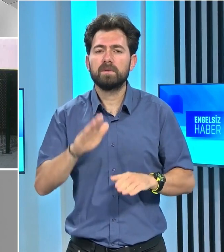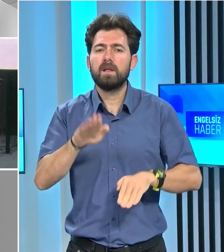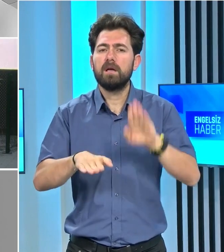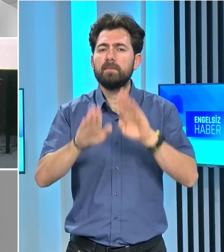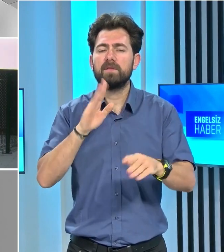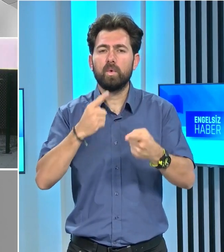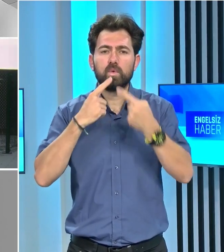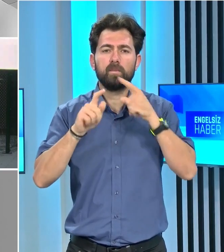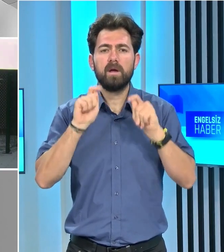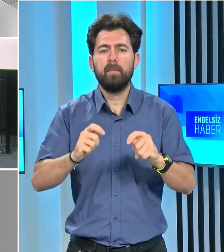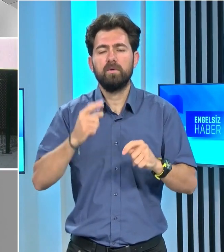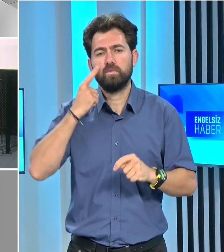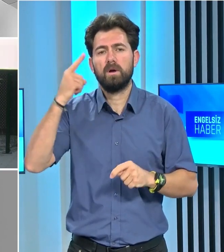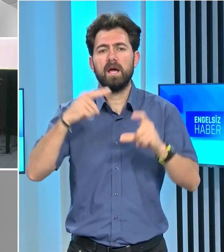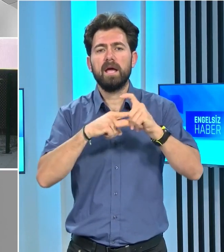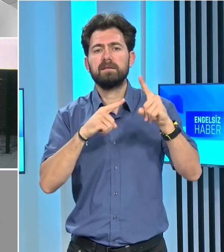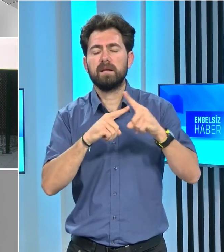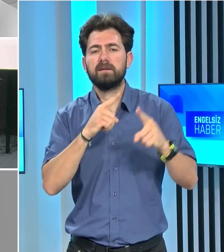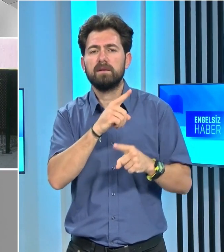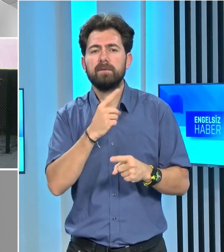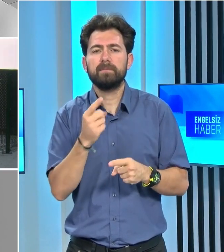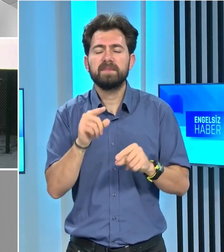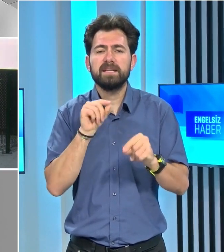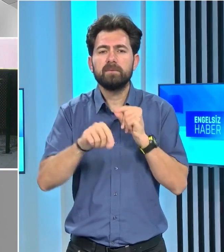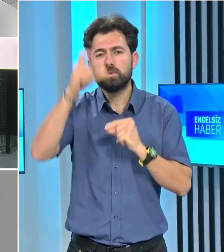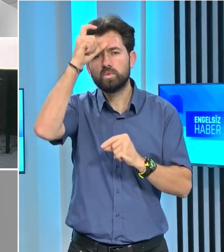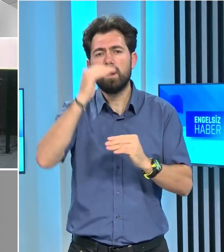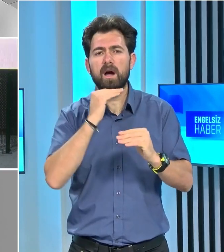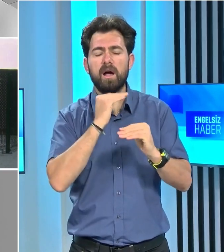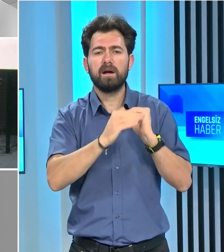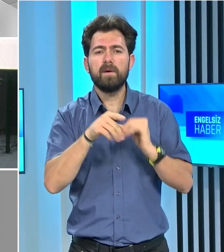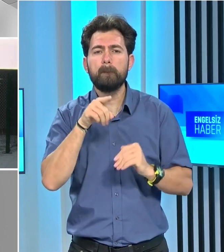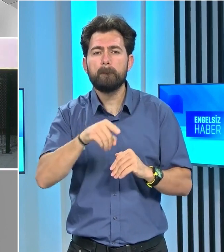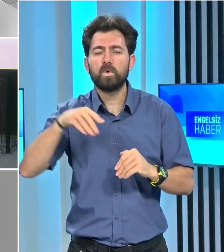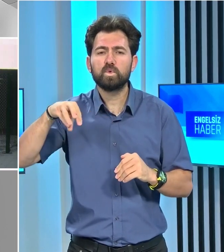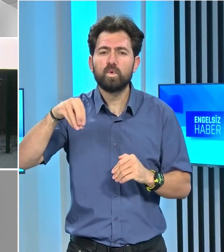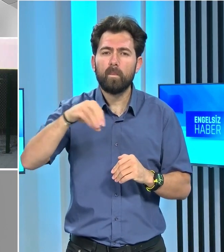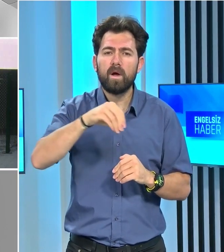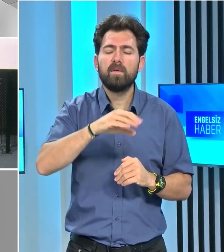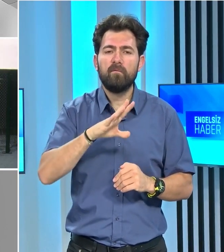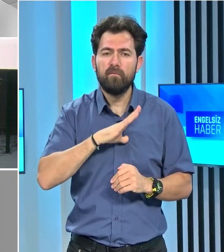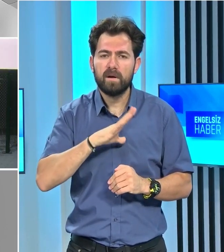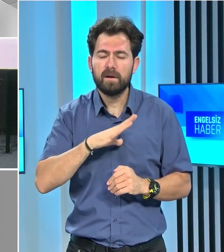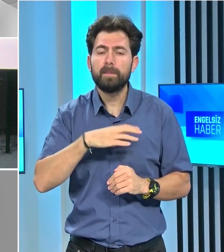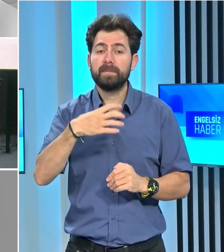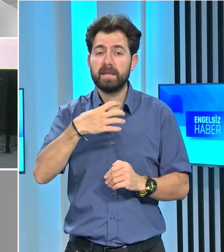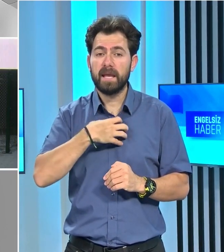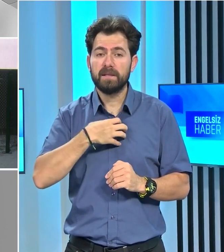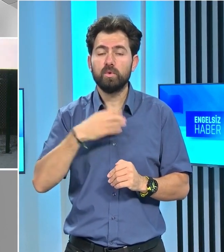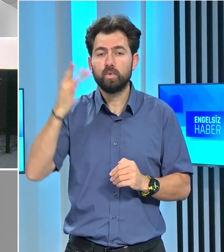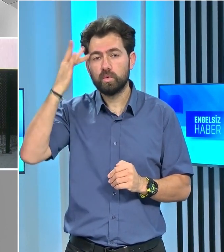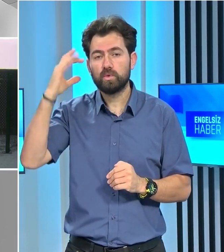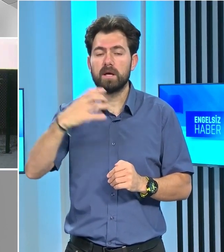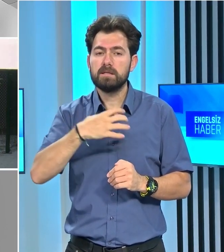Lansmanda konuşan Cumhurbaşkanı Ersin Tatar da, Kıbrıs Türk halkının bu topraklarda varlığını